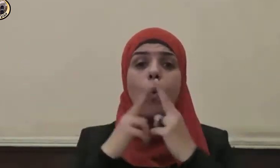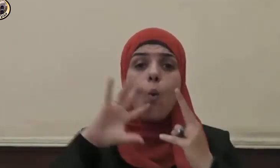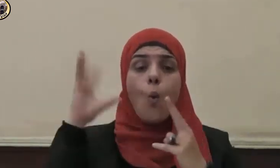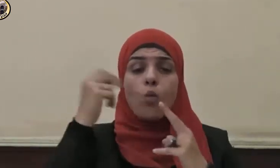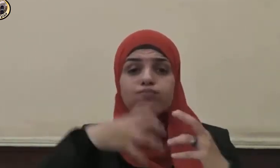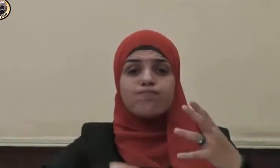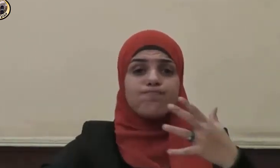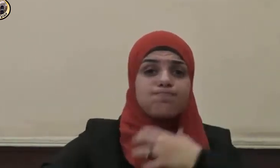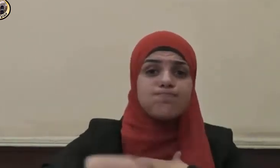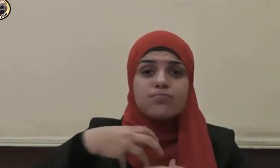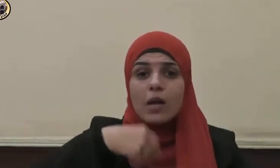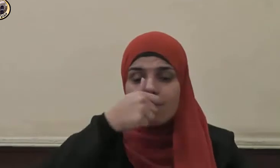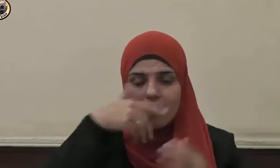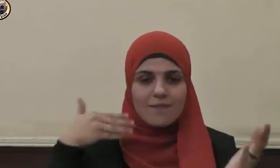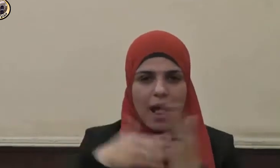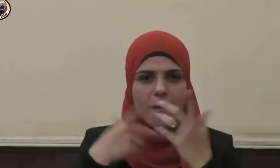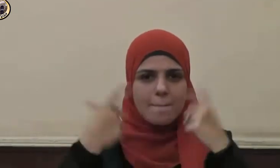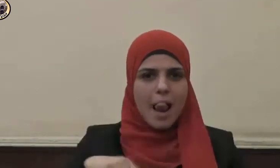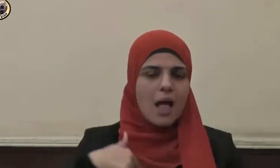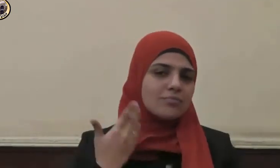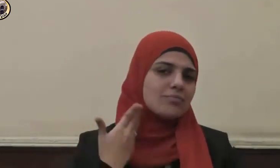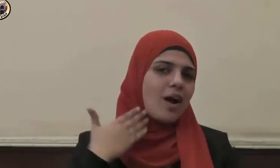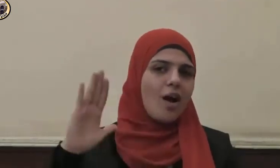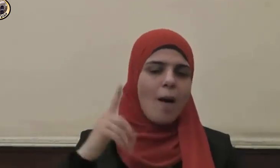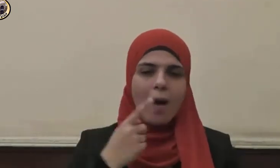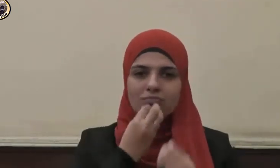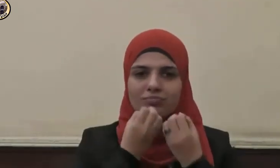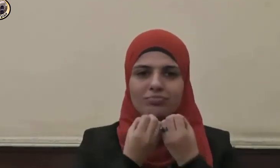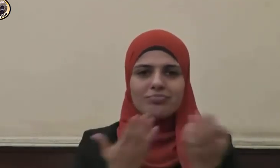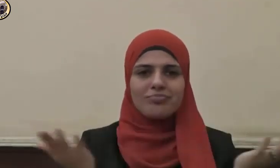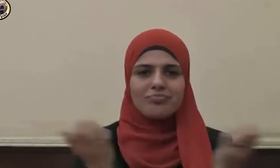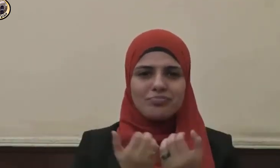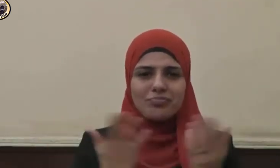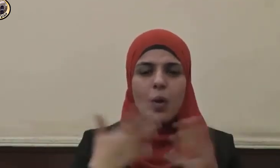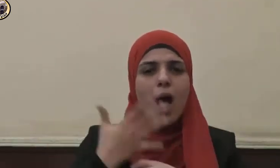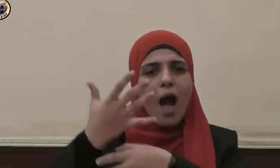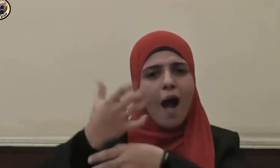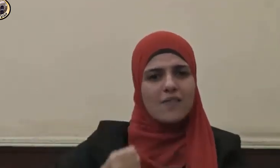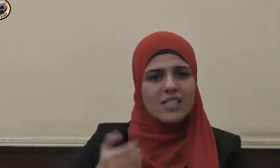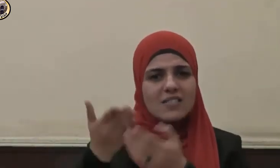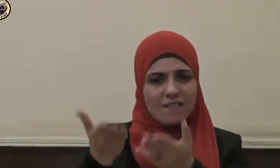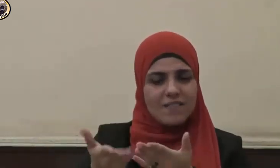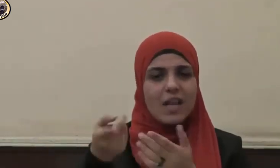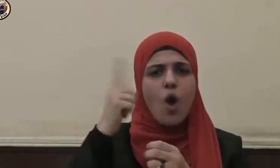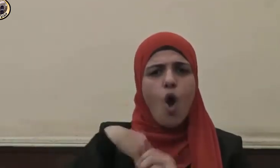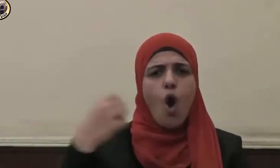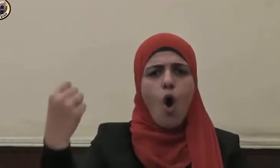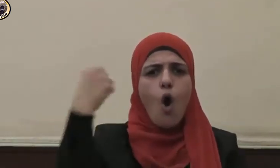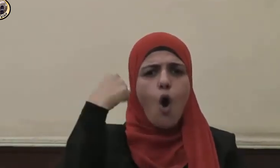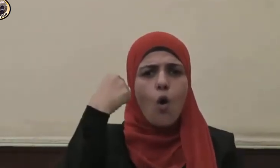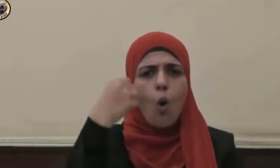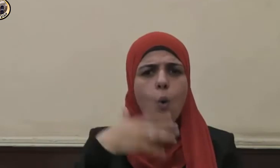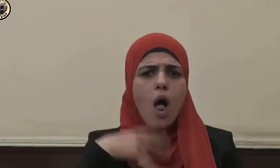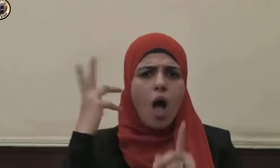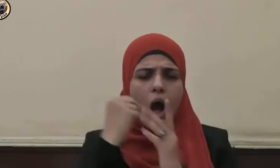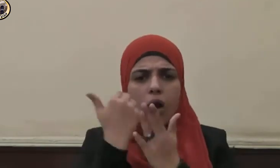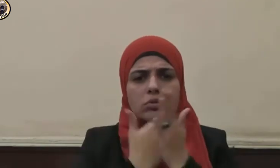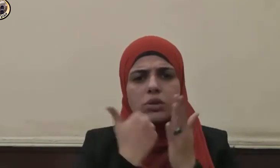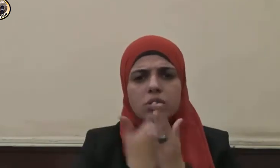فتحقق لبلاده الرخاء والازدهار والحماية والقوة الاقتصادية